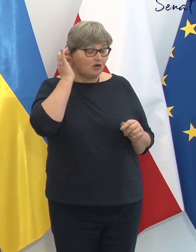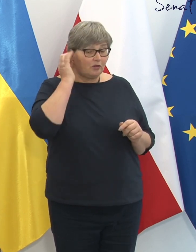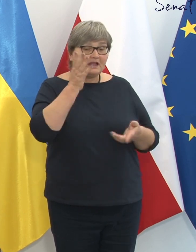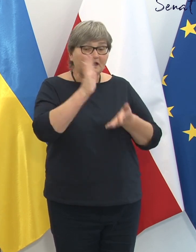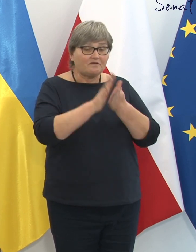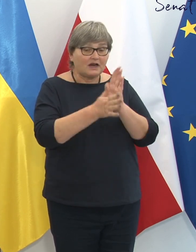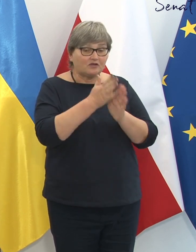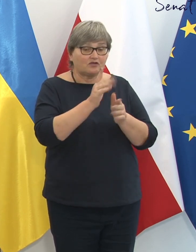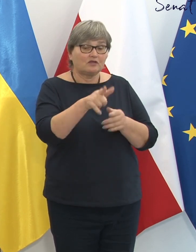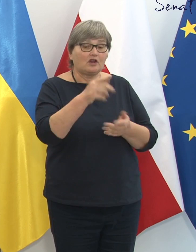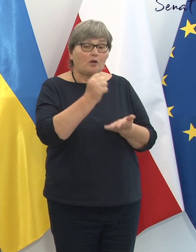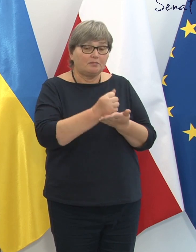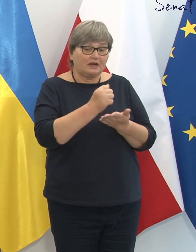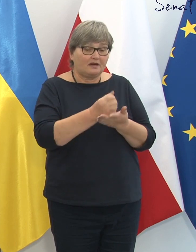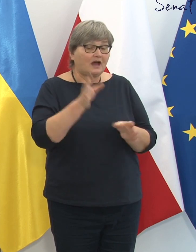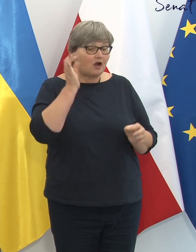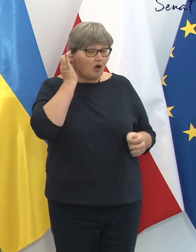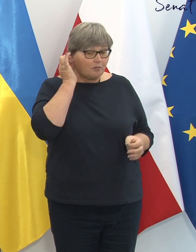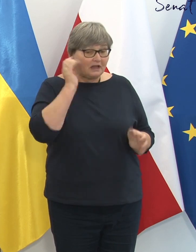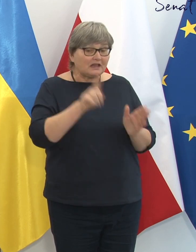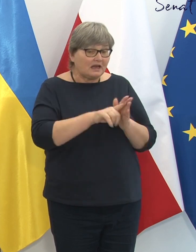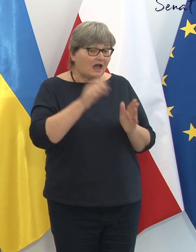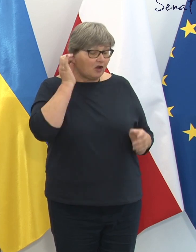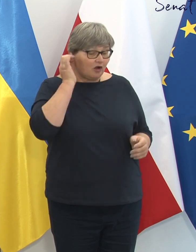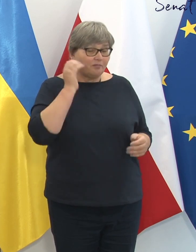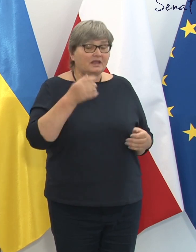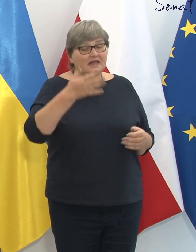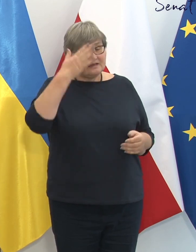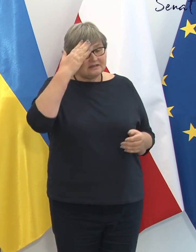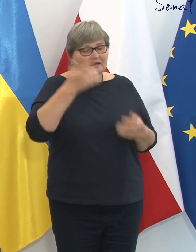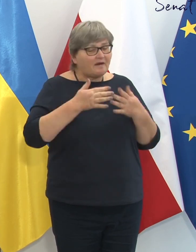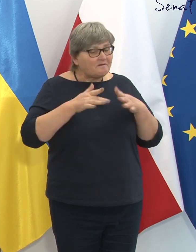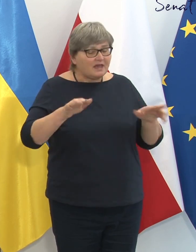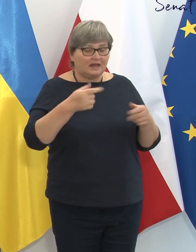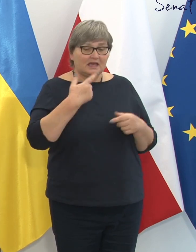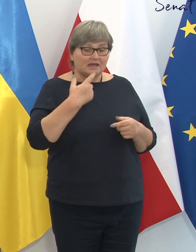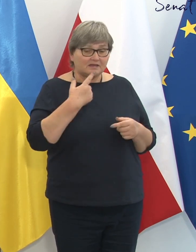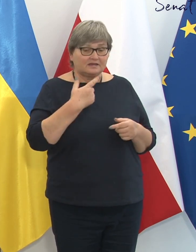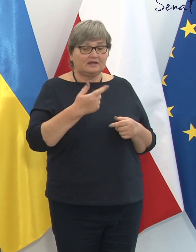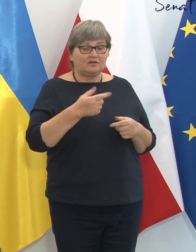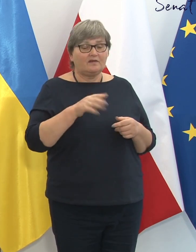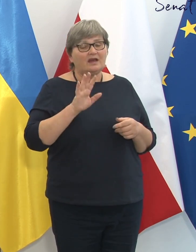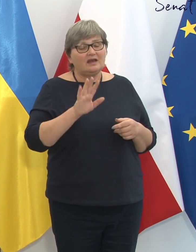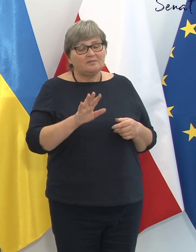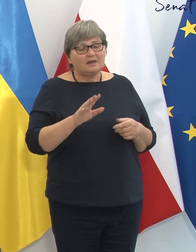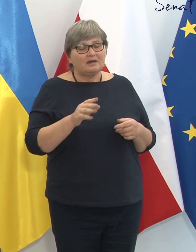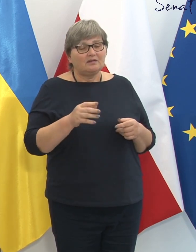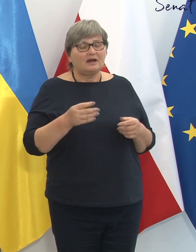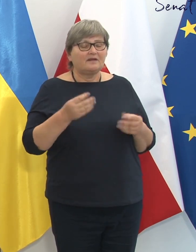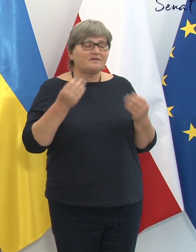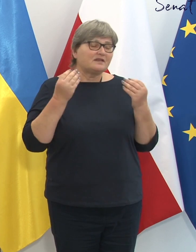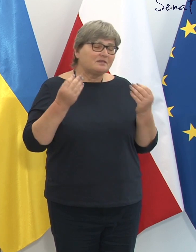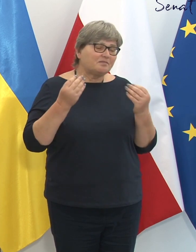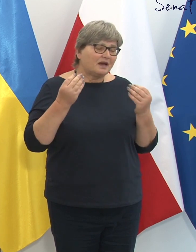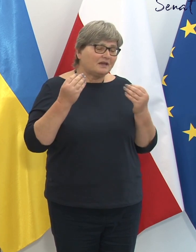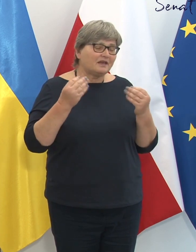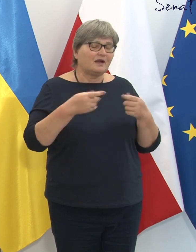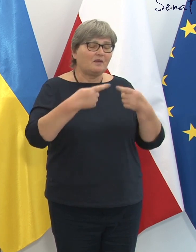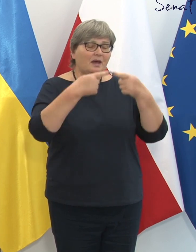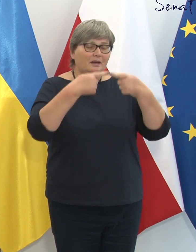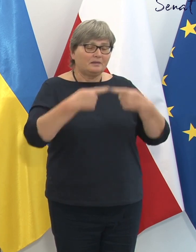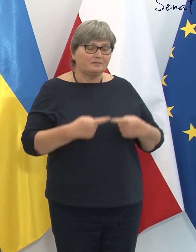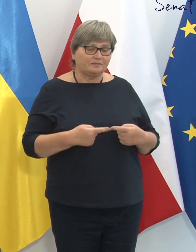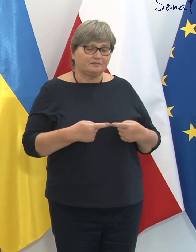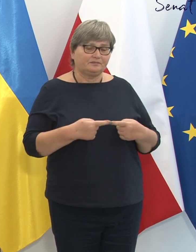o prawa kobiet, poliglotkę obdarzoną znakomitym talentem poetyckim